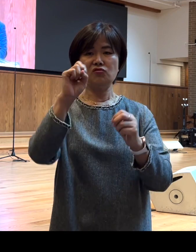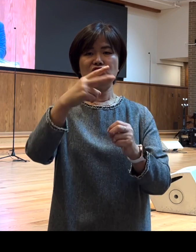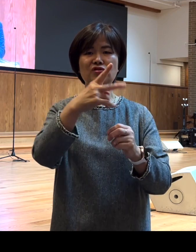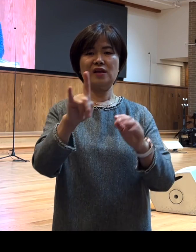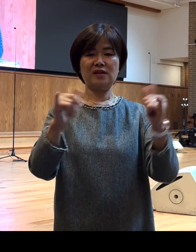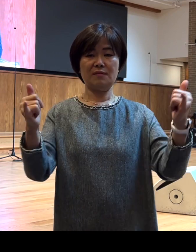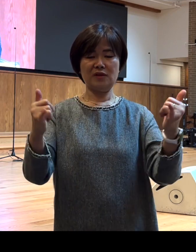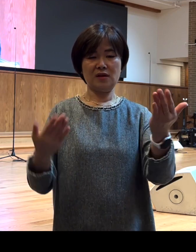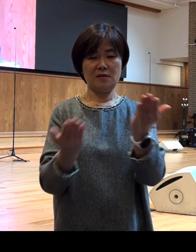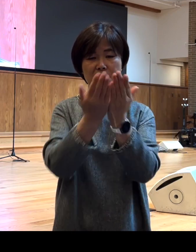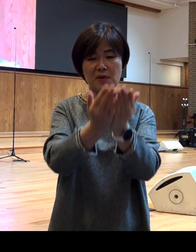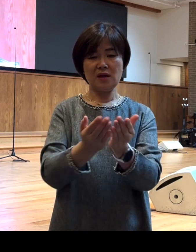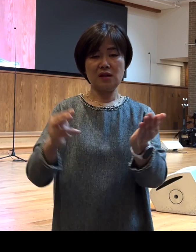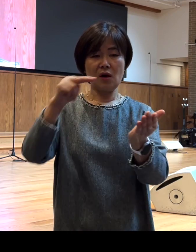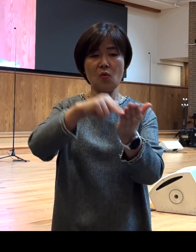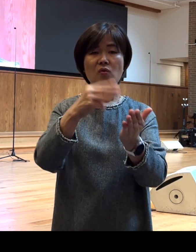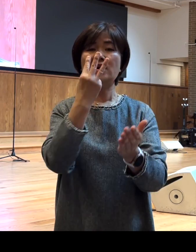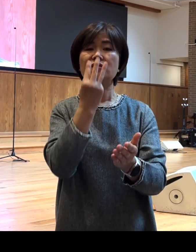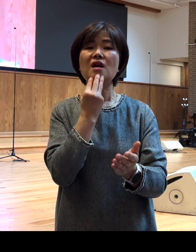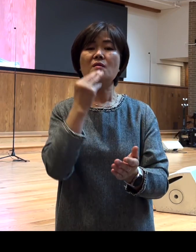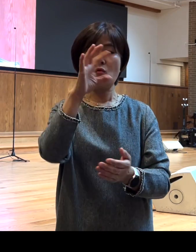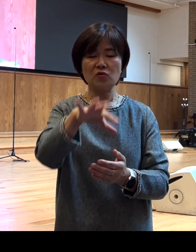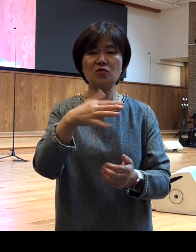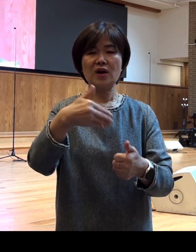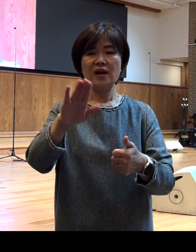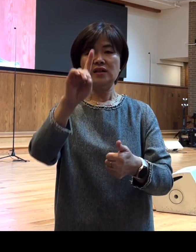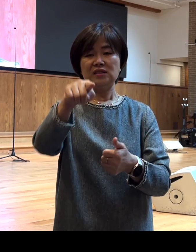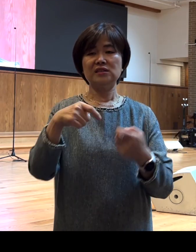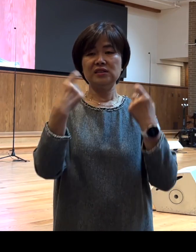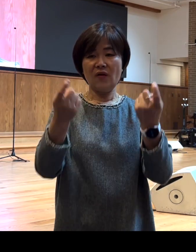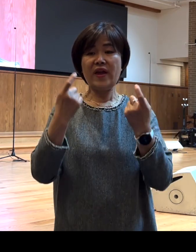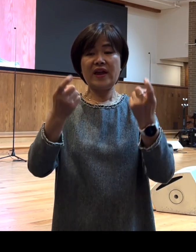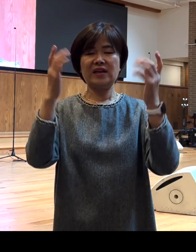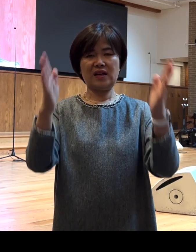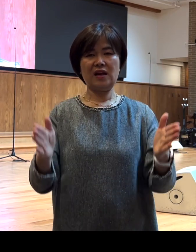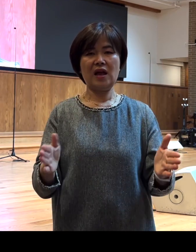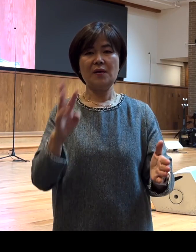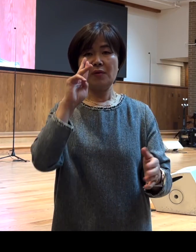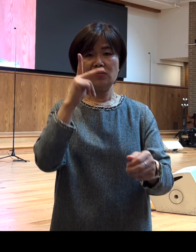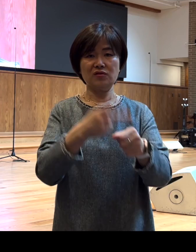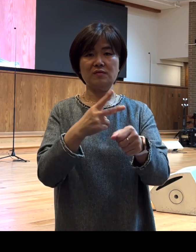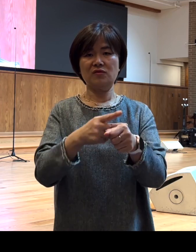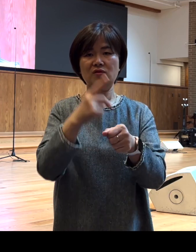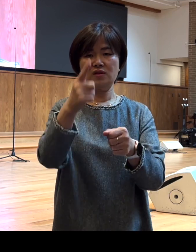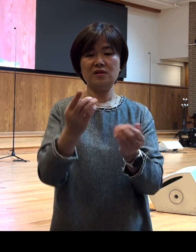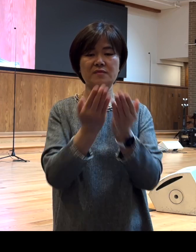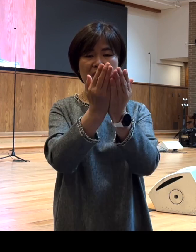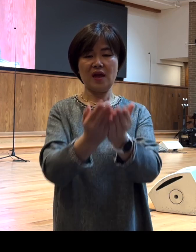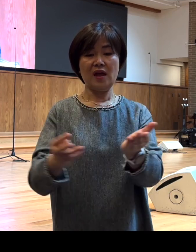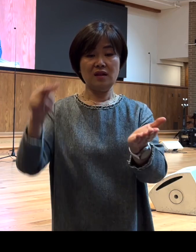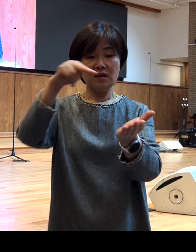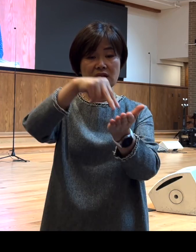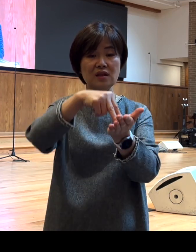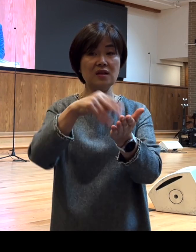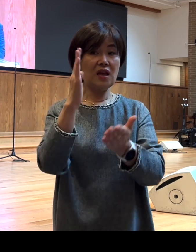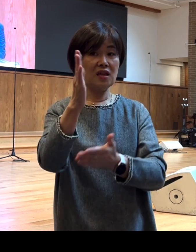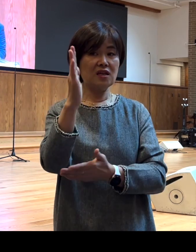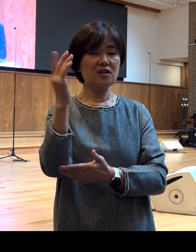타고 예루살렘으로 가는 그 순례의 기간에 바울도 그 배에 승선한다는 이야기를 듣고 아마도